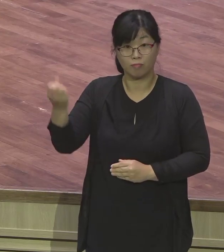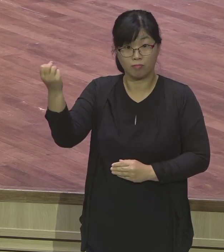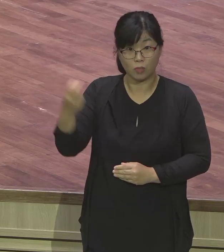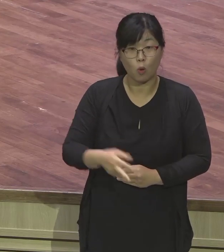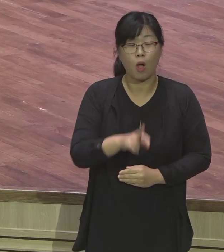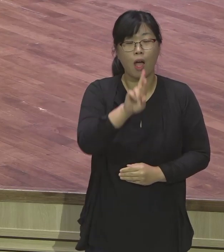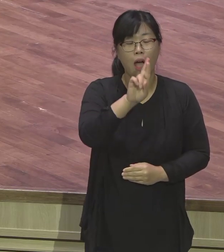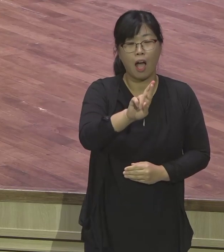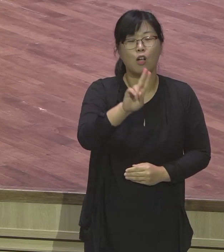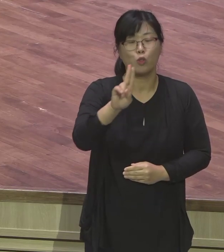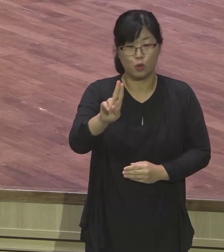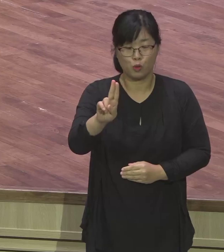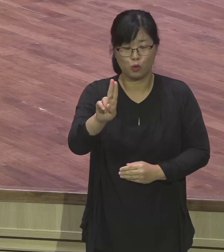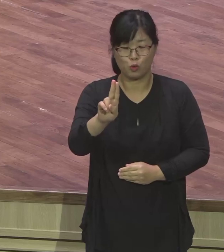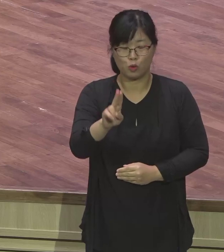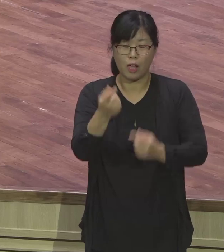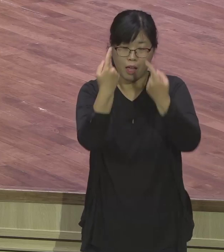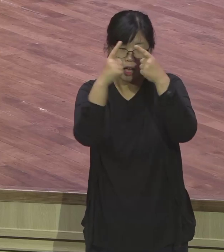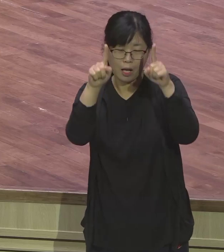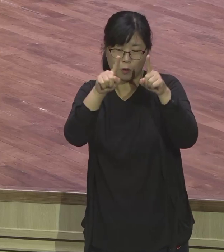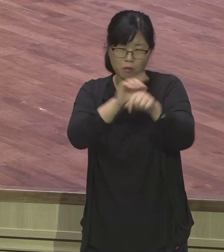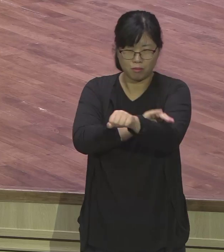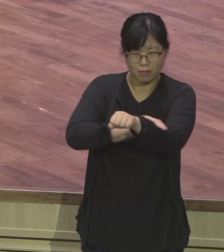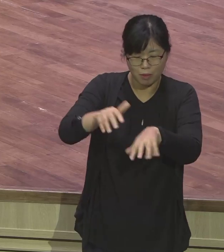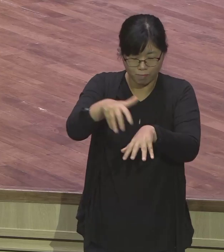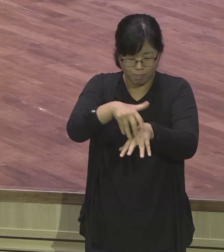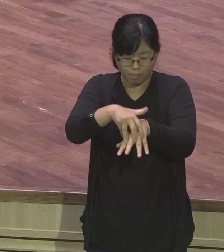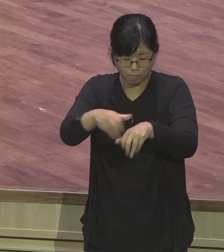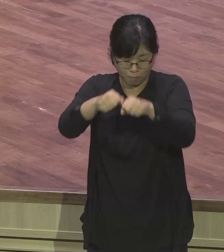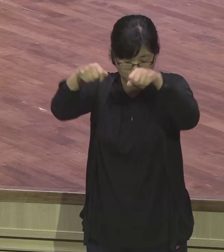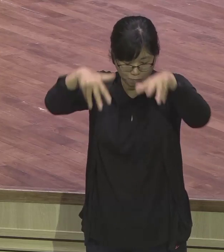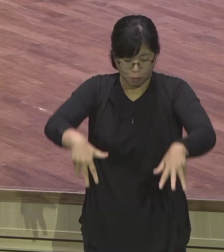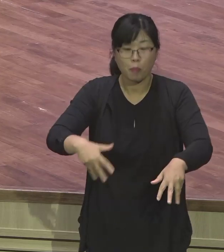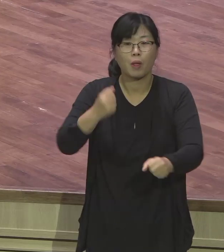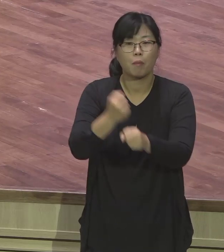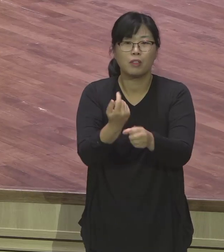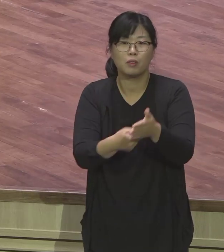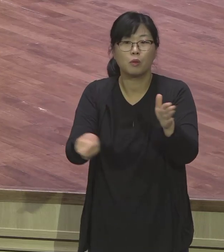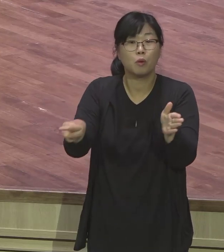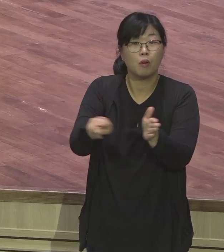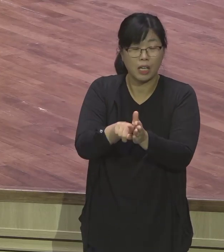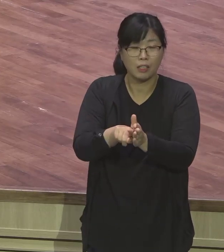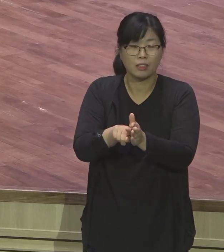엘리터들을 세우는 그런 RU를, 임명장을 제가 총장으로 주게 되었습니다.